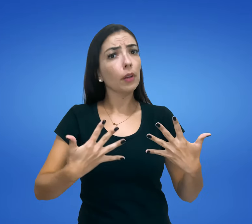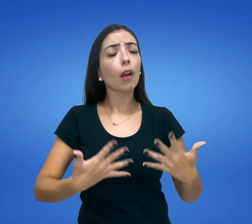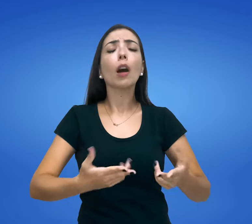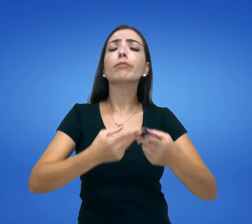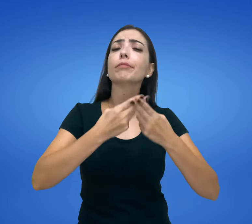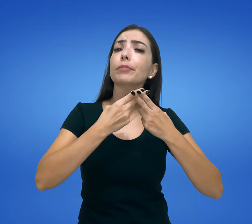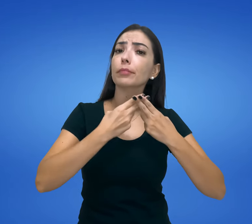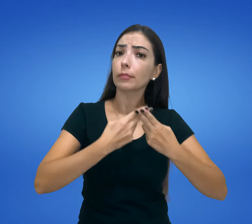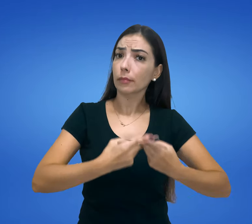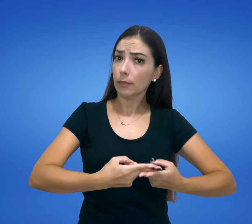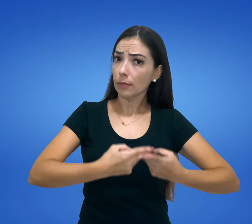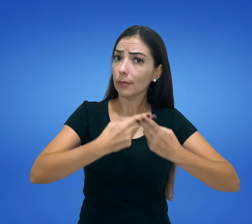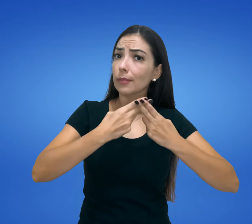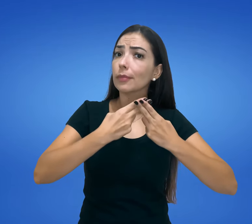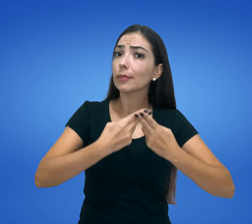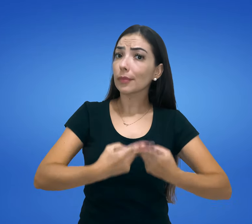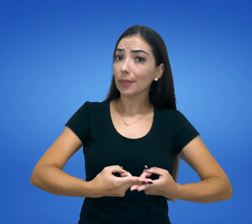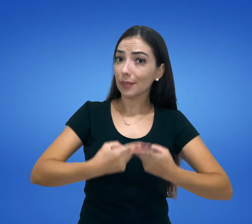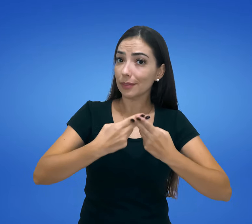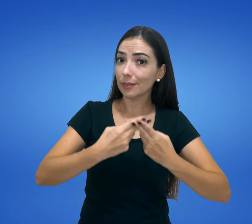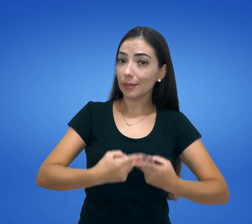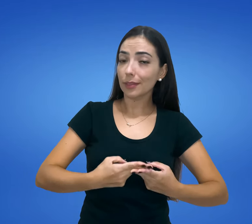Explicar pacientemente